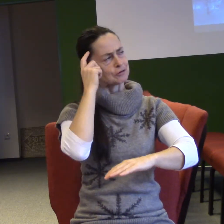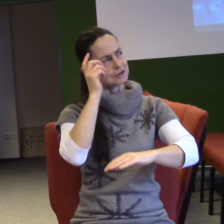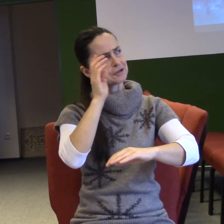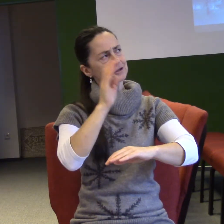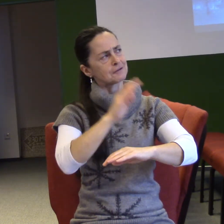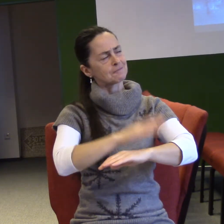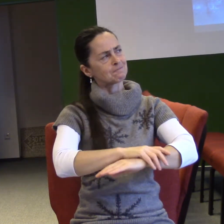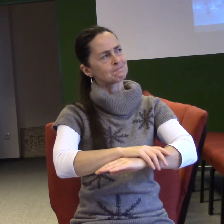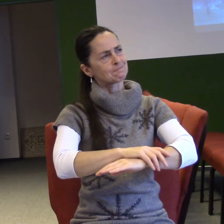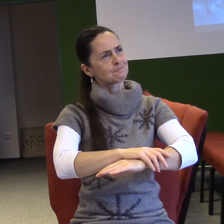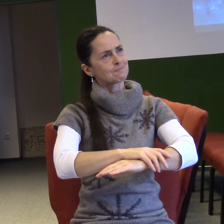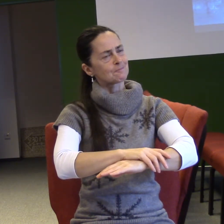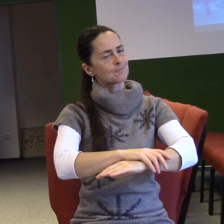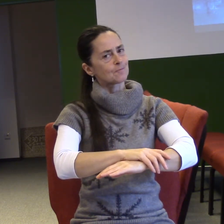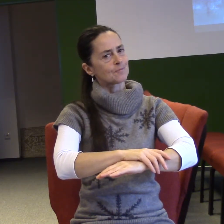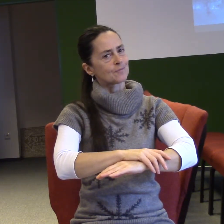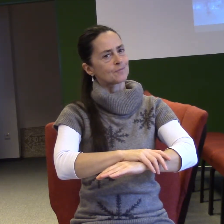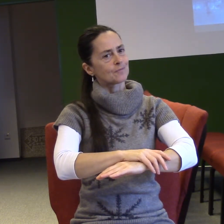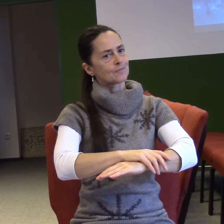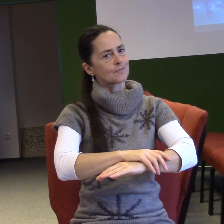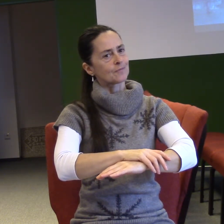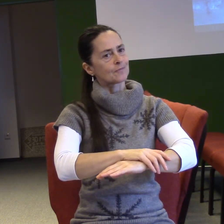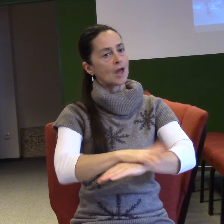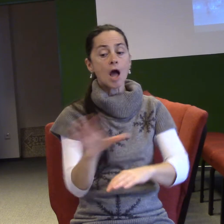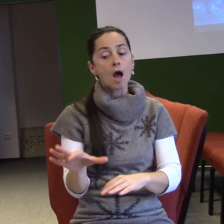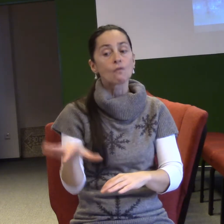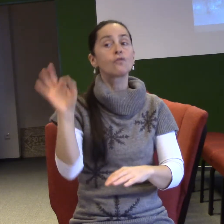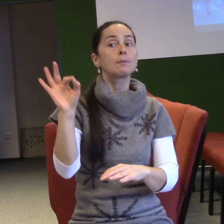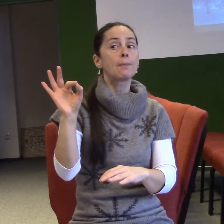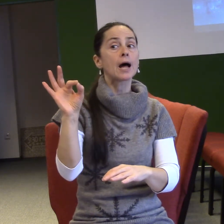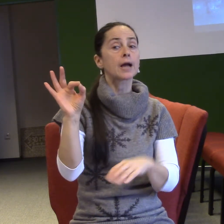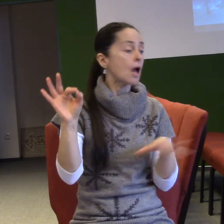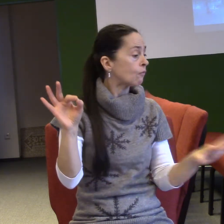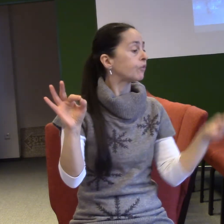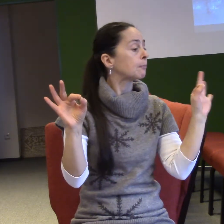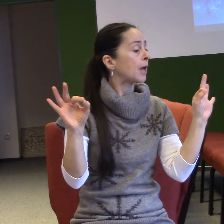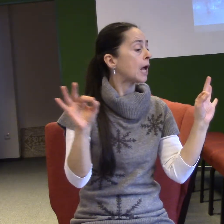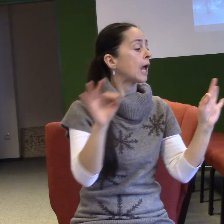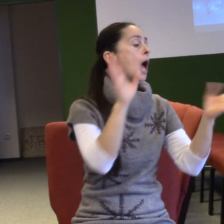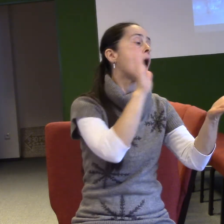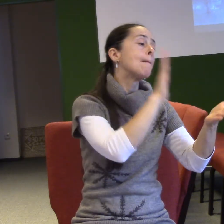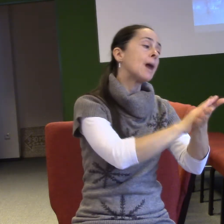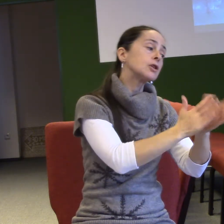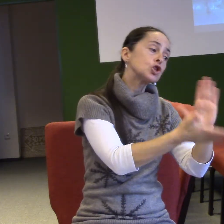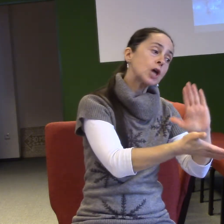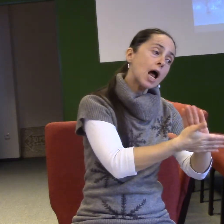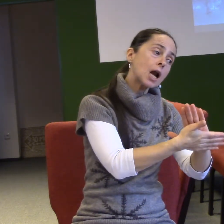A tak si vyhledne starý, neplodný pár, a jeden nesezdaný pár, a řekne si, tak to jsou ti nejlepší